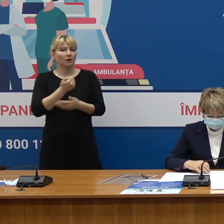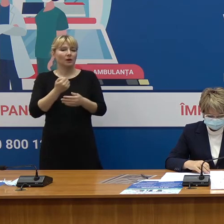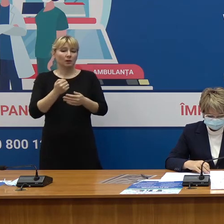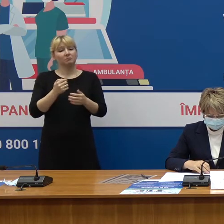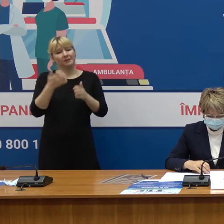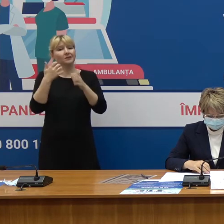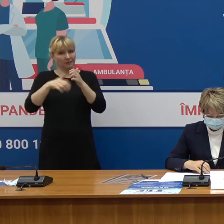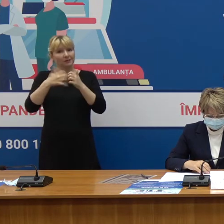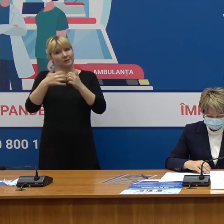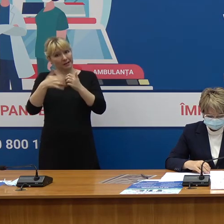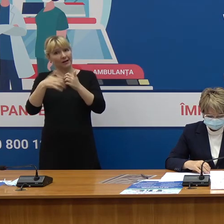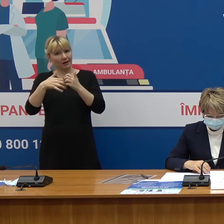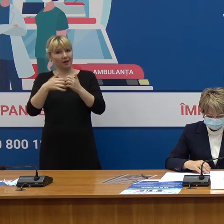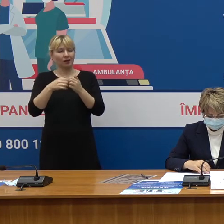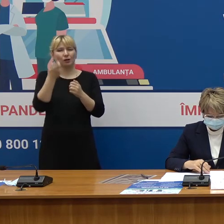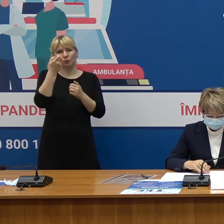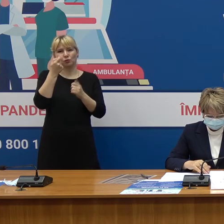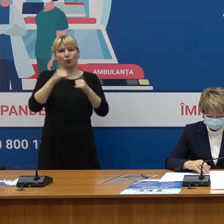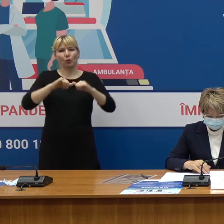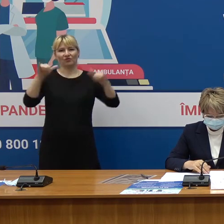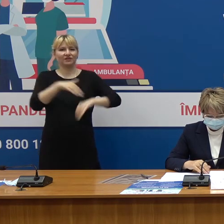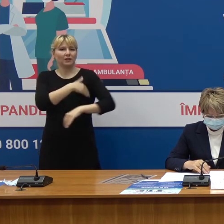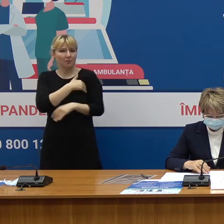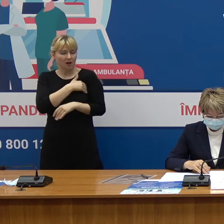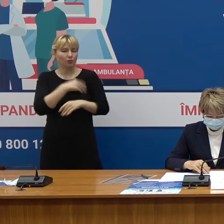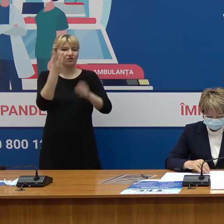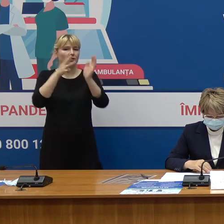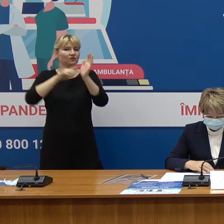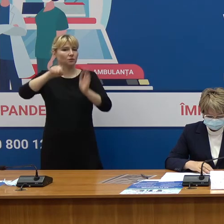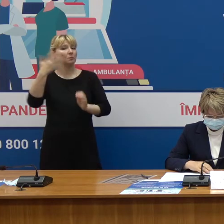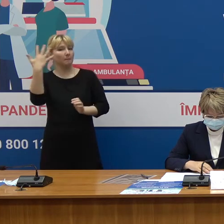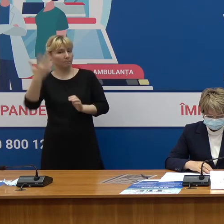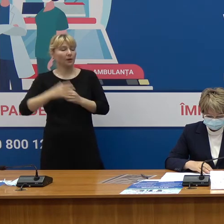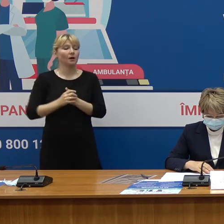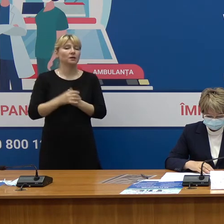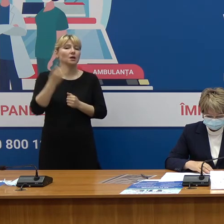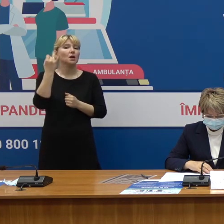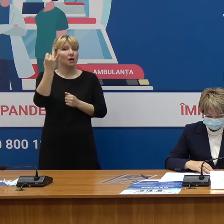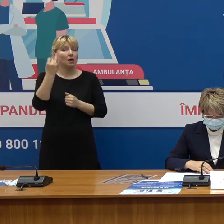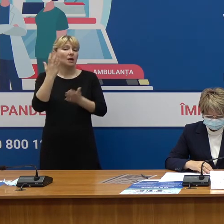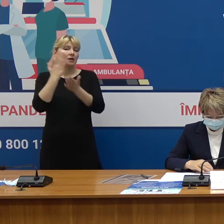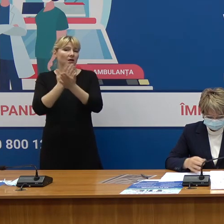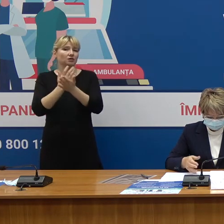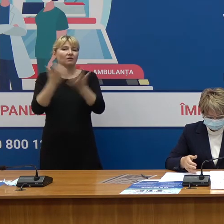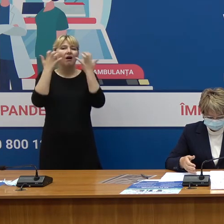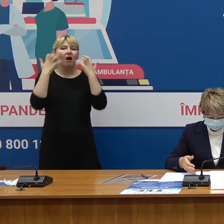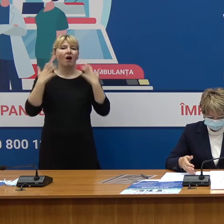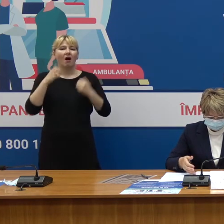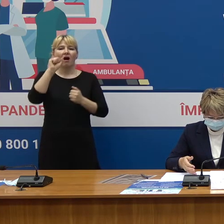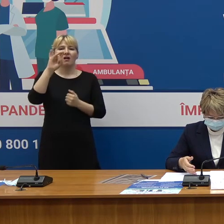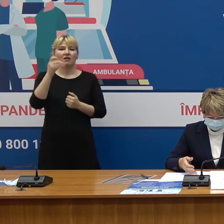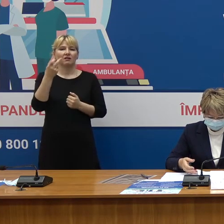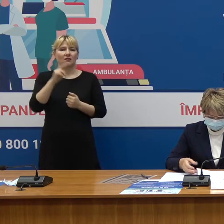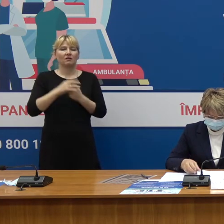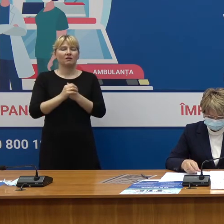moderate adică o febră mai mare de 38,5% și o reacție alergică fără